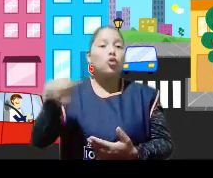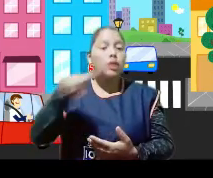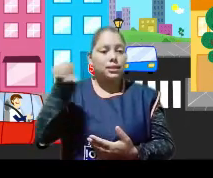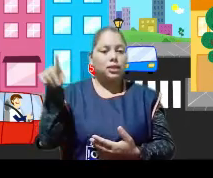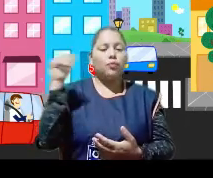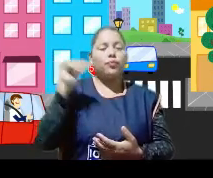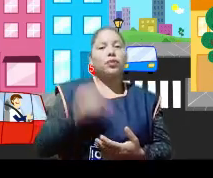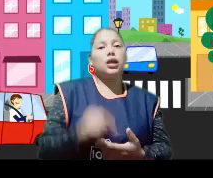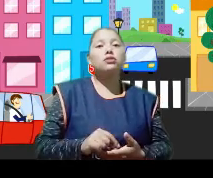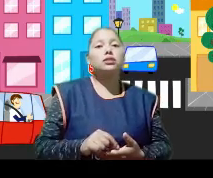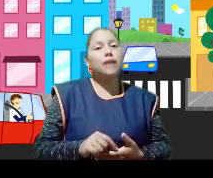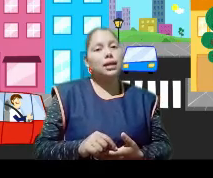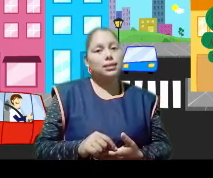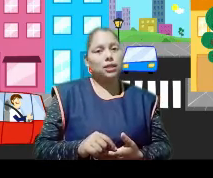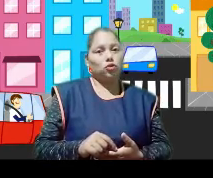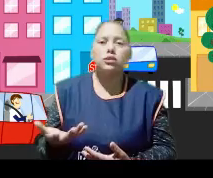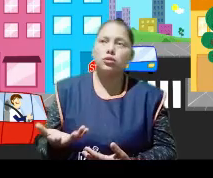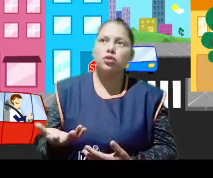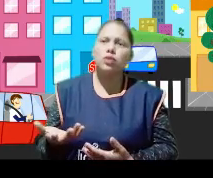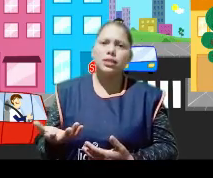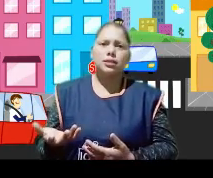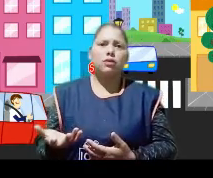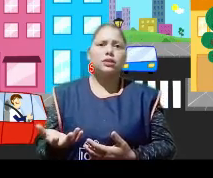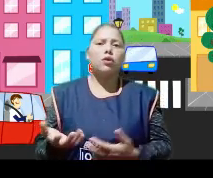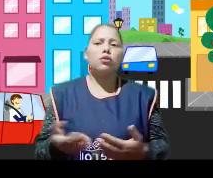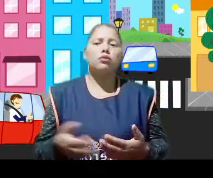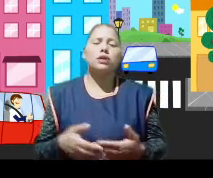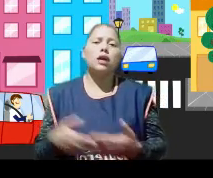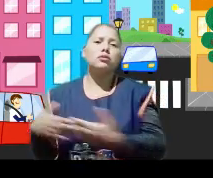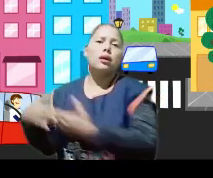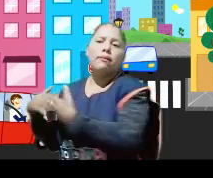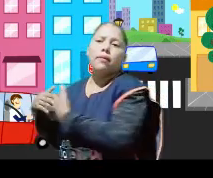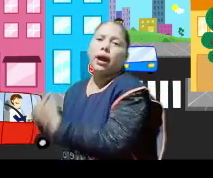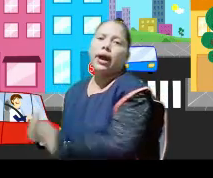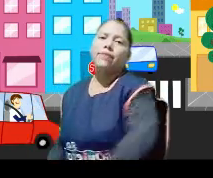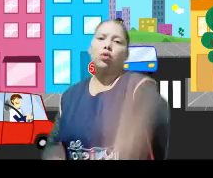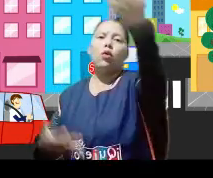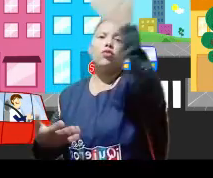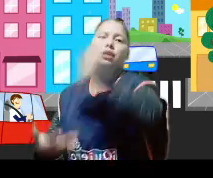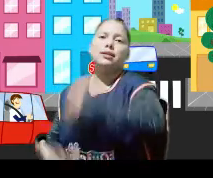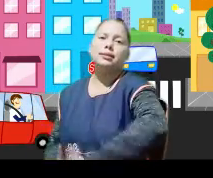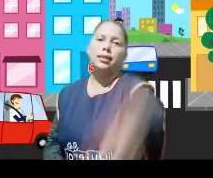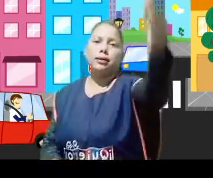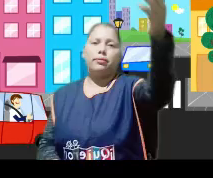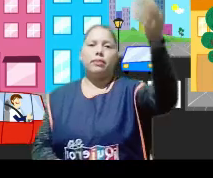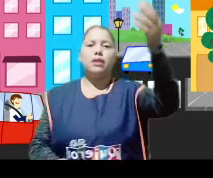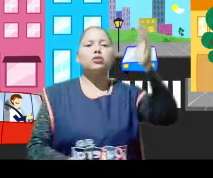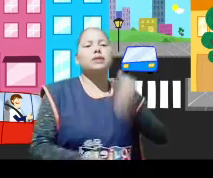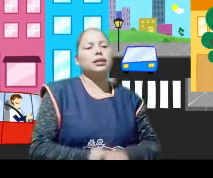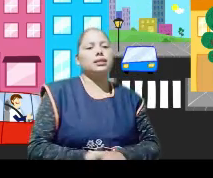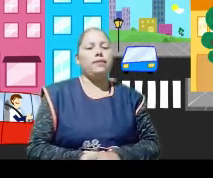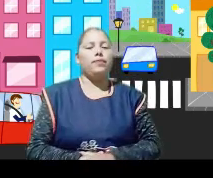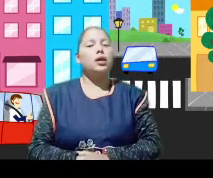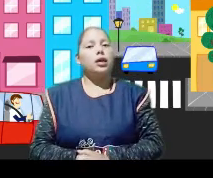circulación de los tránsitos. Circulización es cuando los carros andan o cuando transitan, ¿verdad,